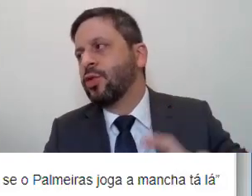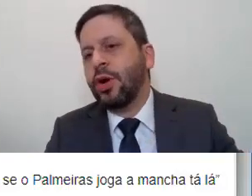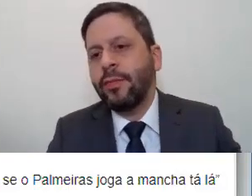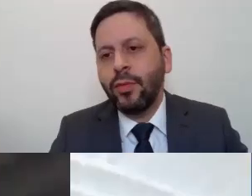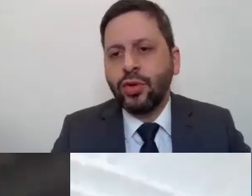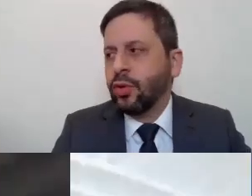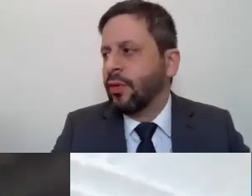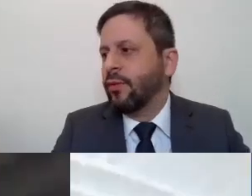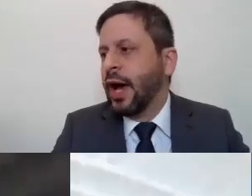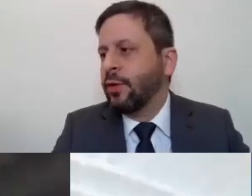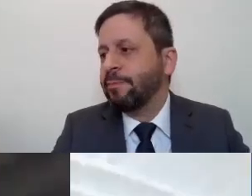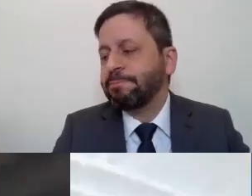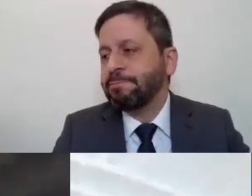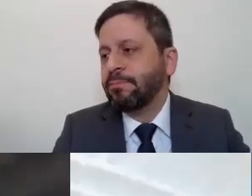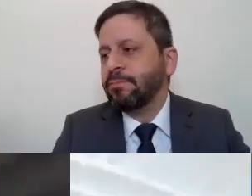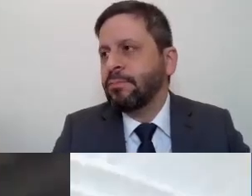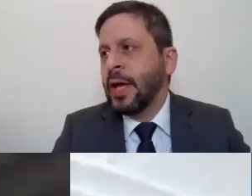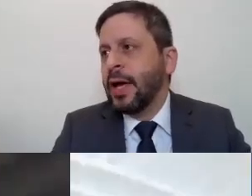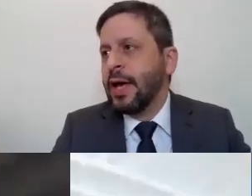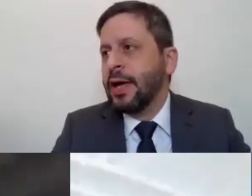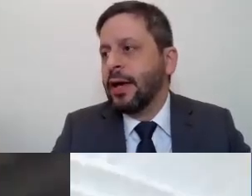do metrô, do metrô viário,